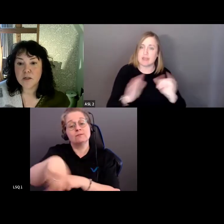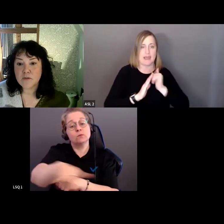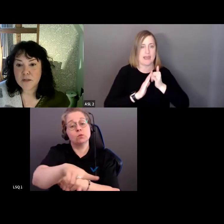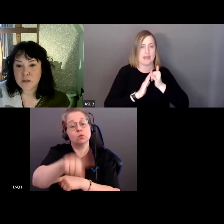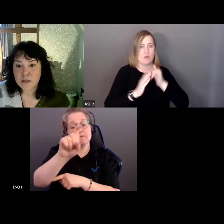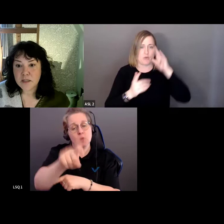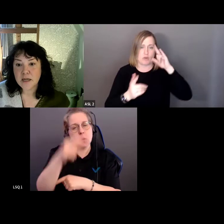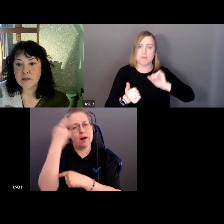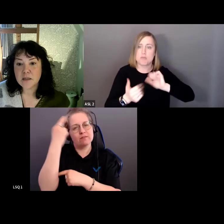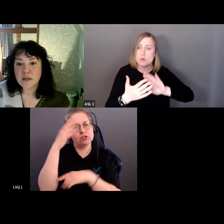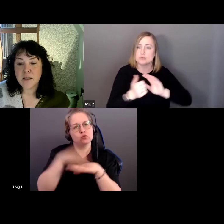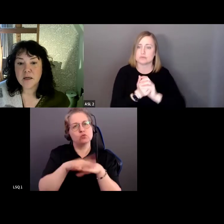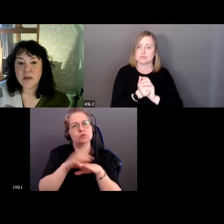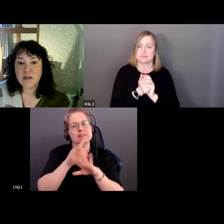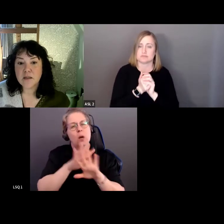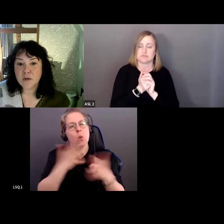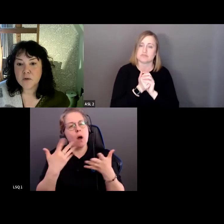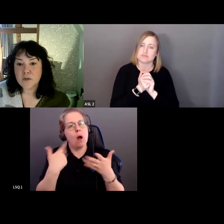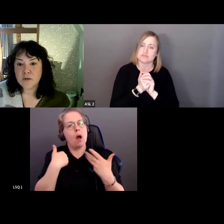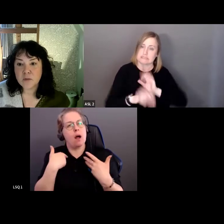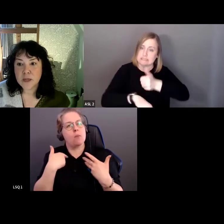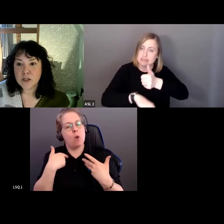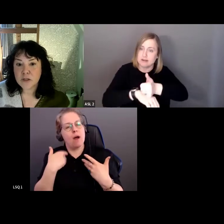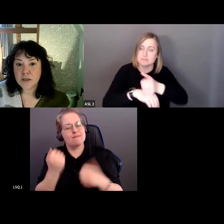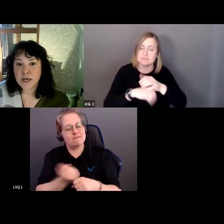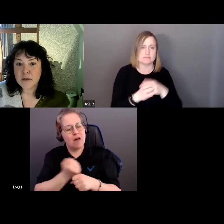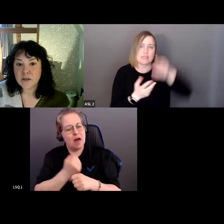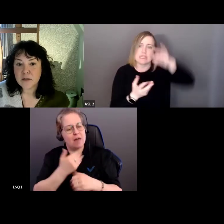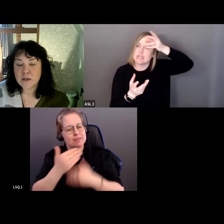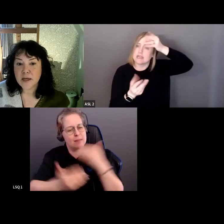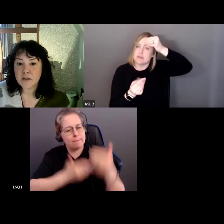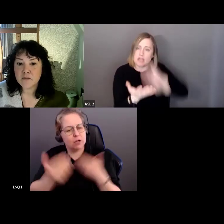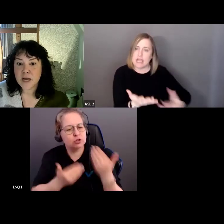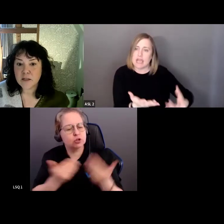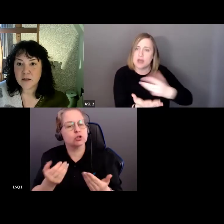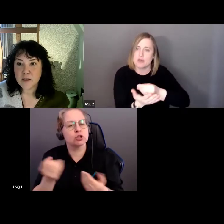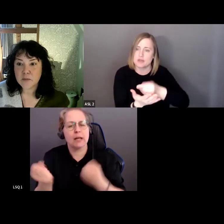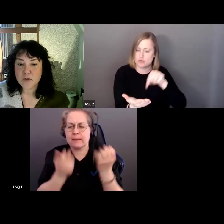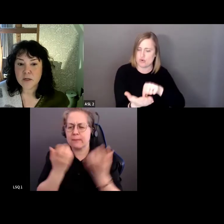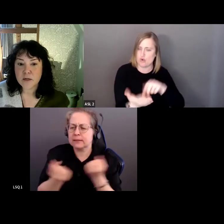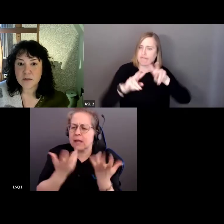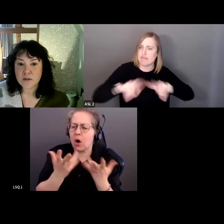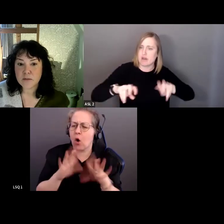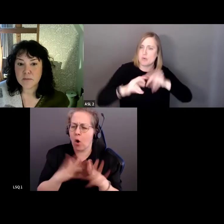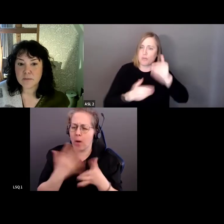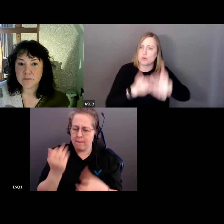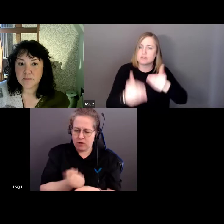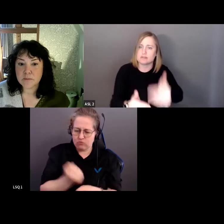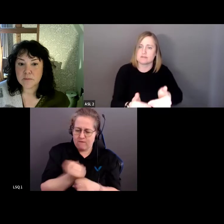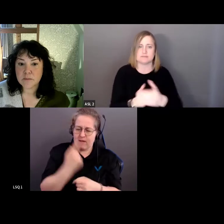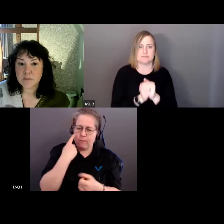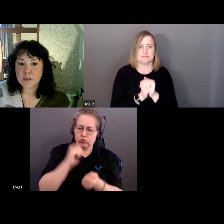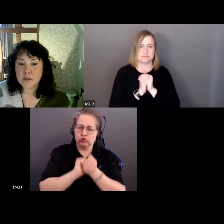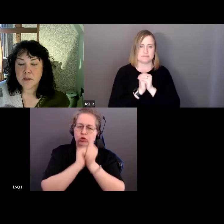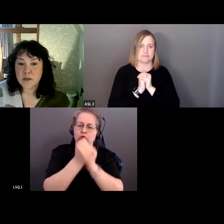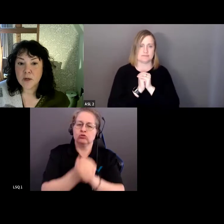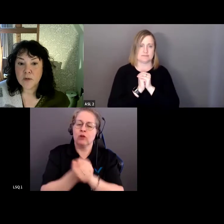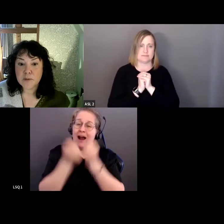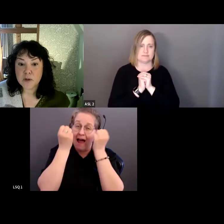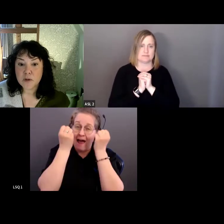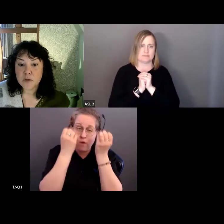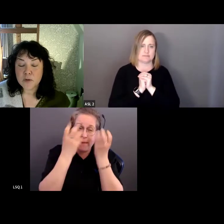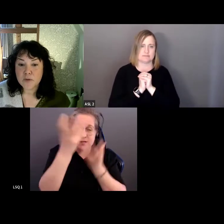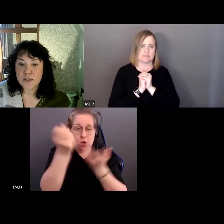promesses en matière de démarche, d'animation. Servez-vous de toutes les informations que vous avez